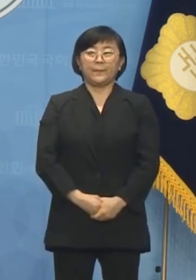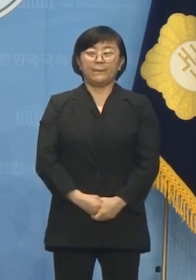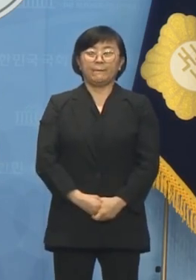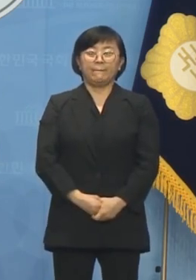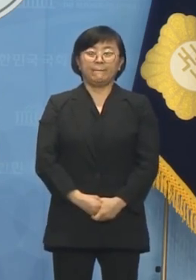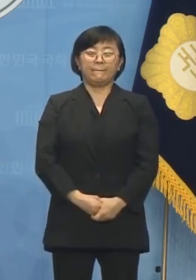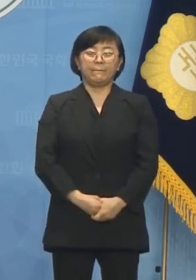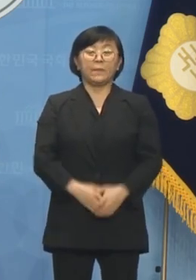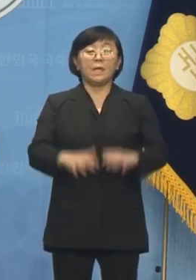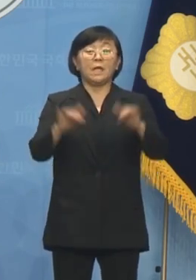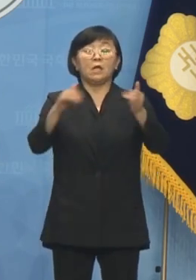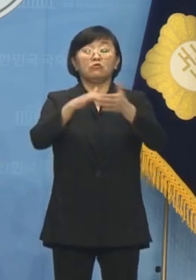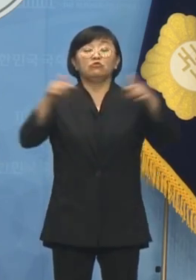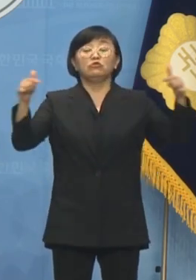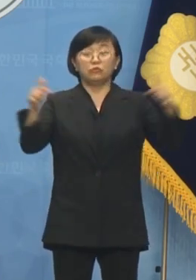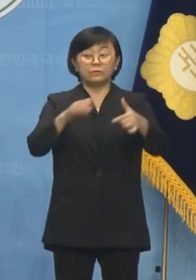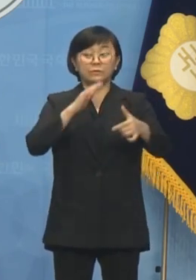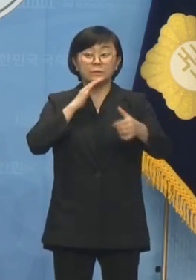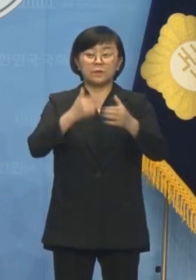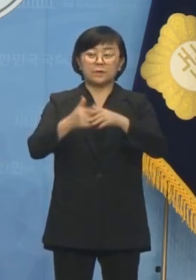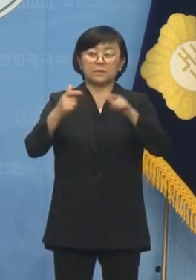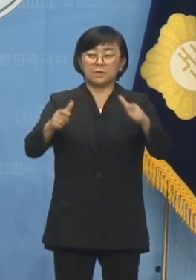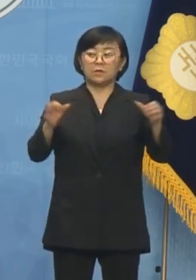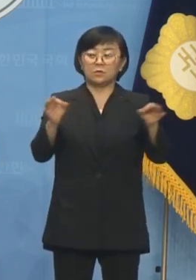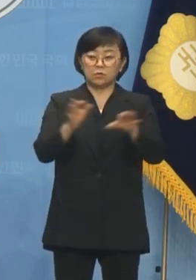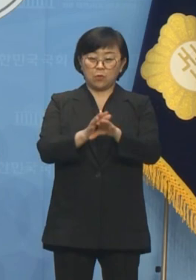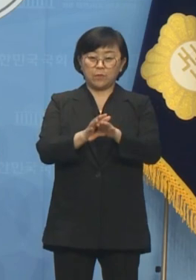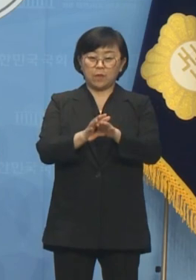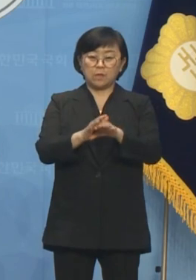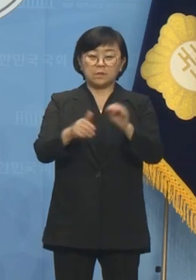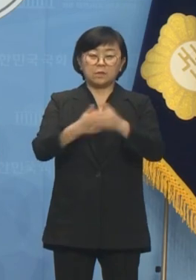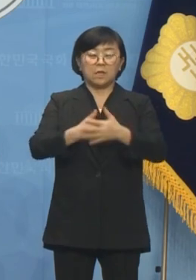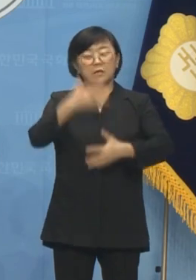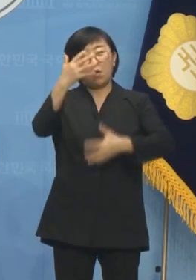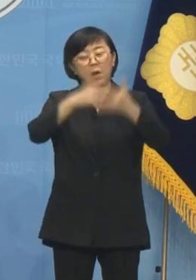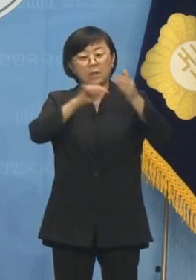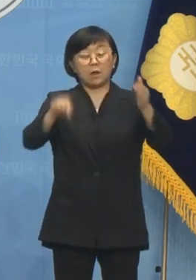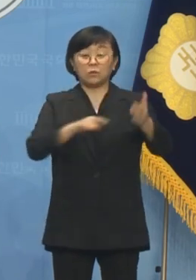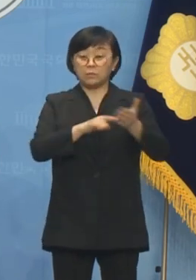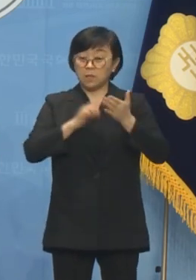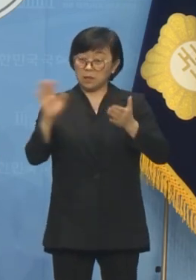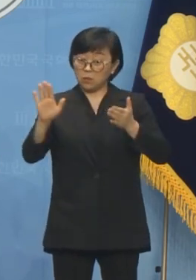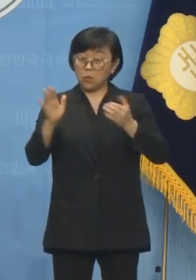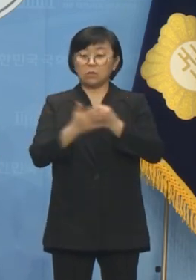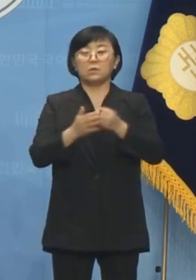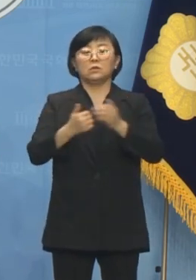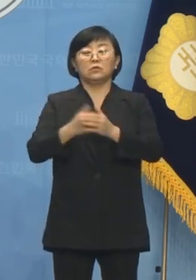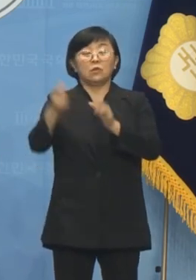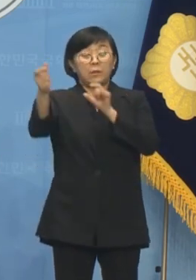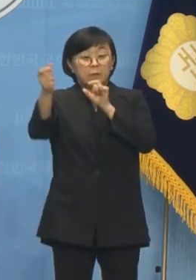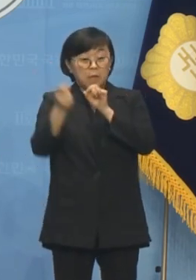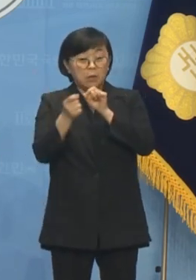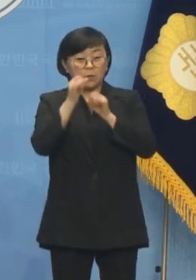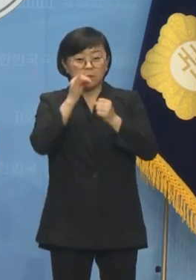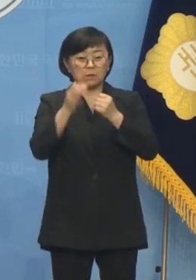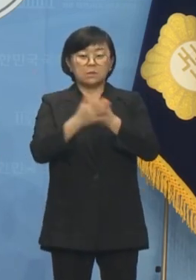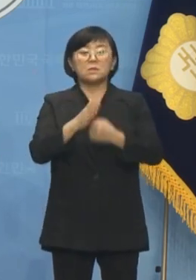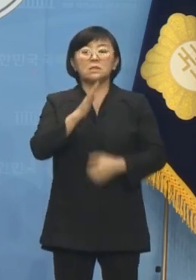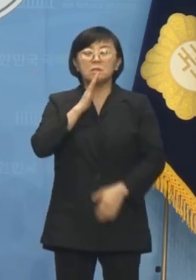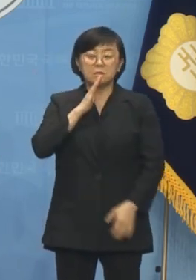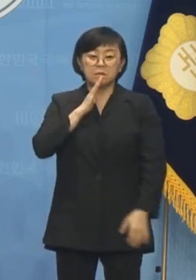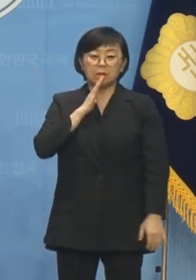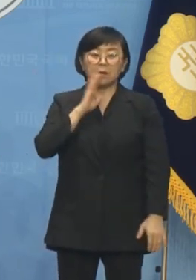인구 극감의 시기, 지역소멸은 디스토피아 영화 속 이야기가 아니라 눈앞에 다가온 쓰나미처럼